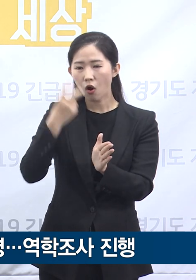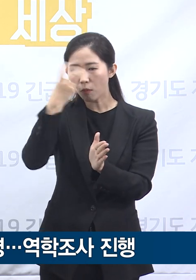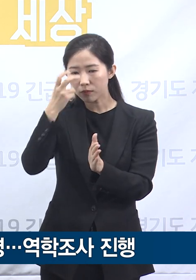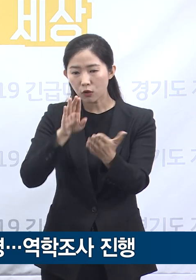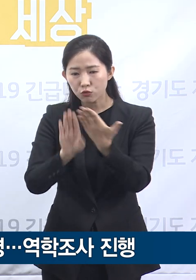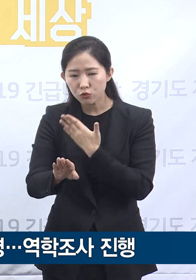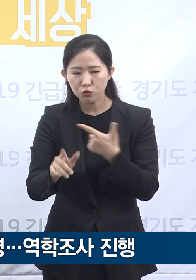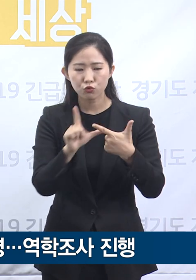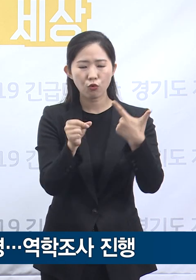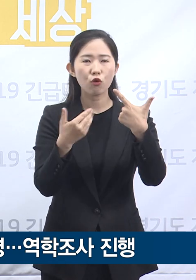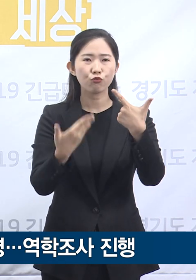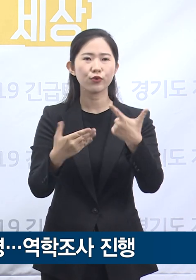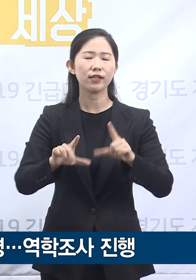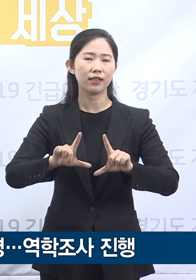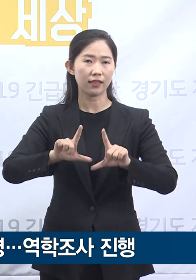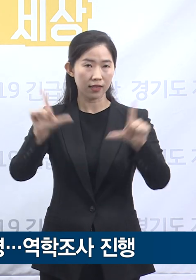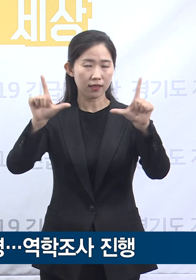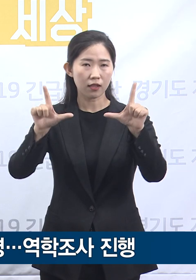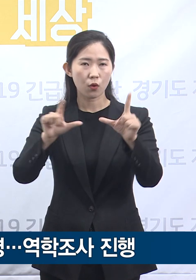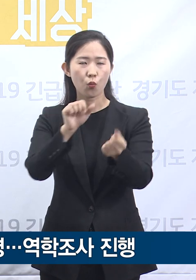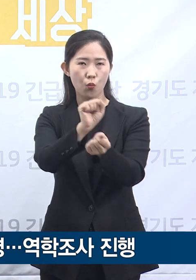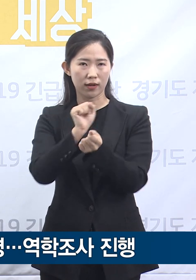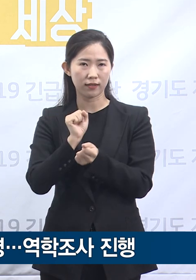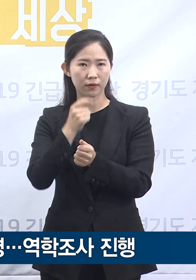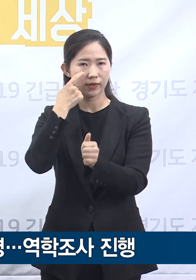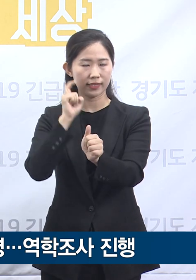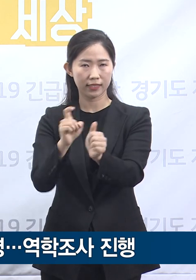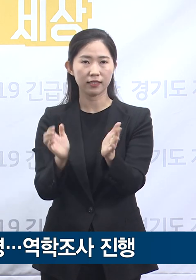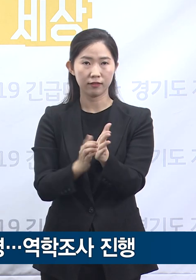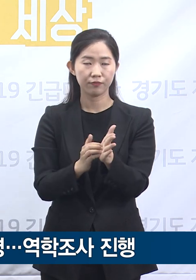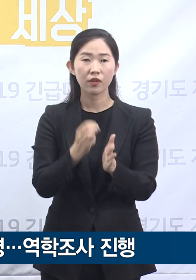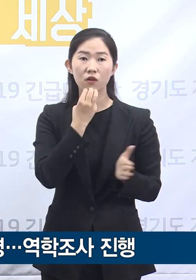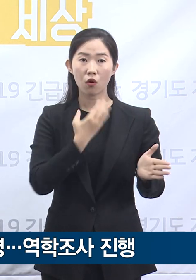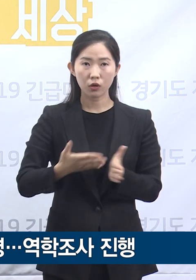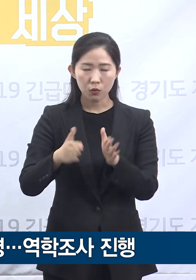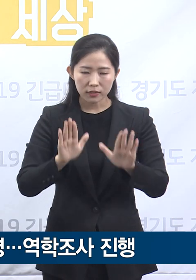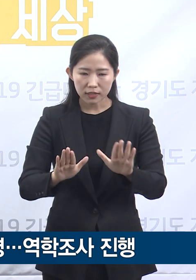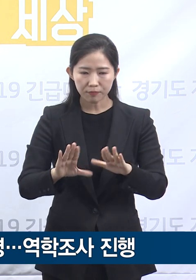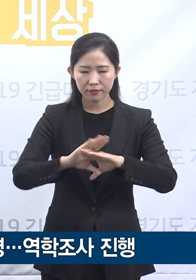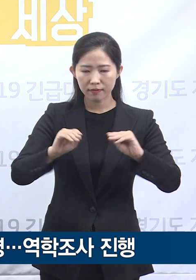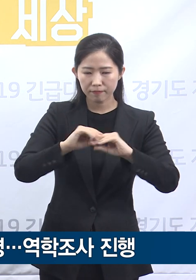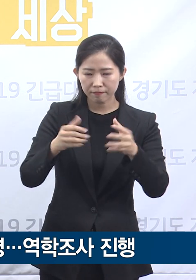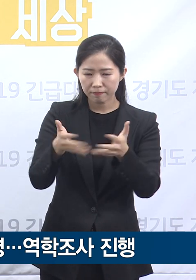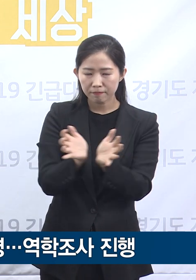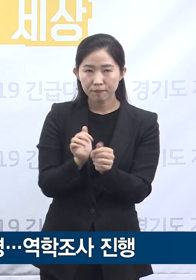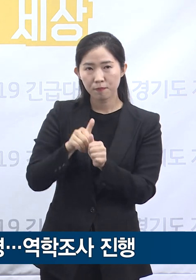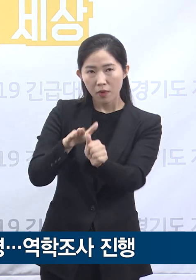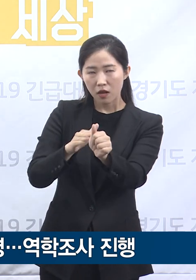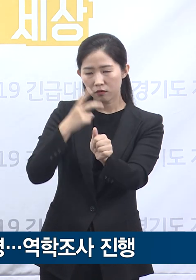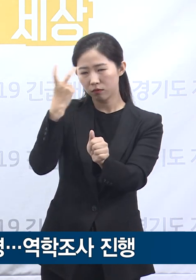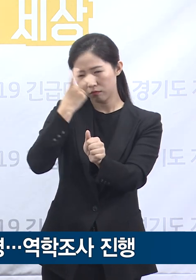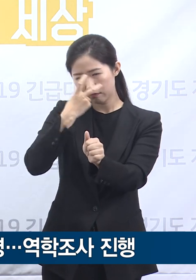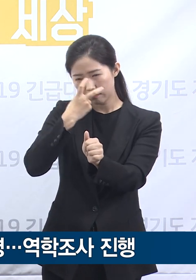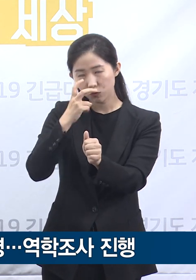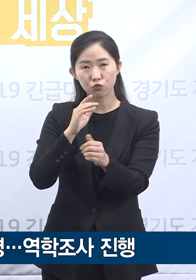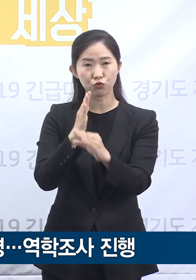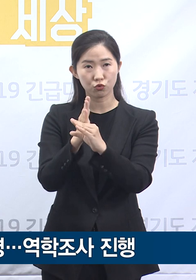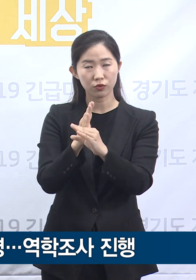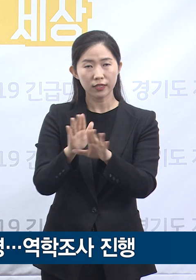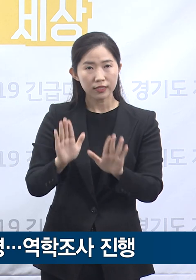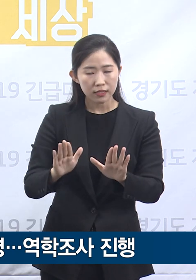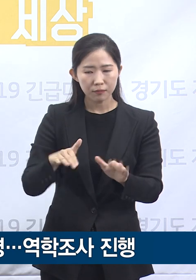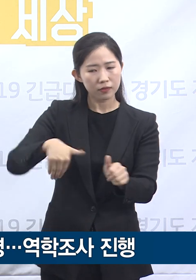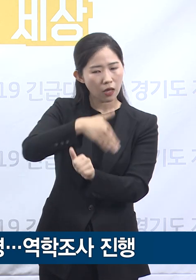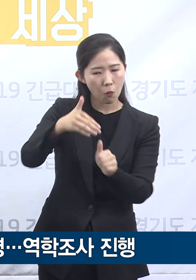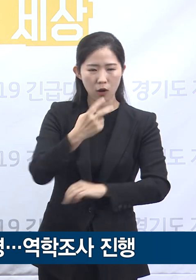확진 판정을 받았습니다. 도는 즉각 대응팀을 파견하여 접촉자 등에 대한 심층역학조사를 진행 중이며 상황을 지속